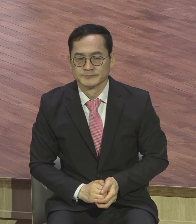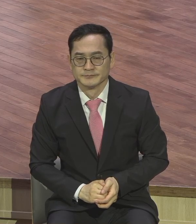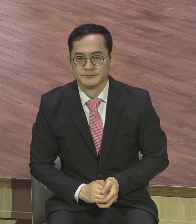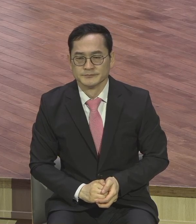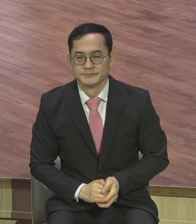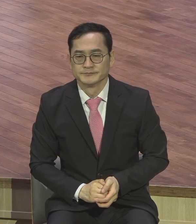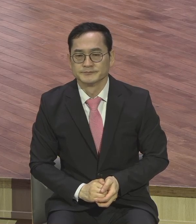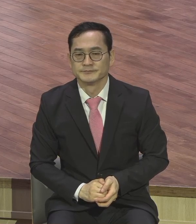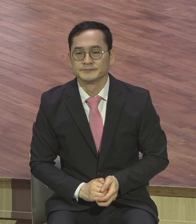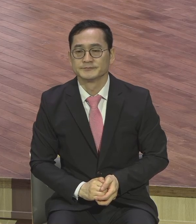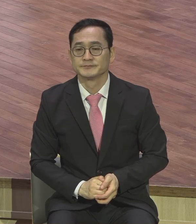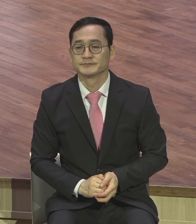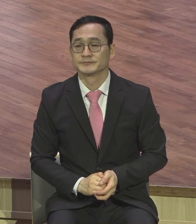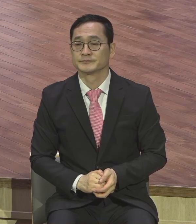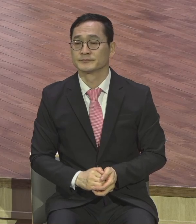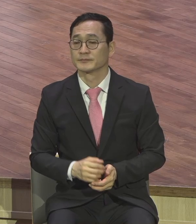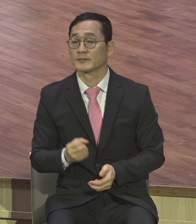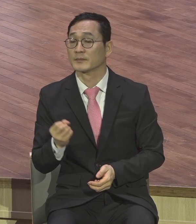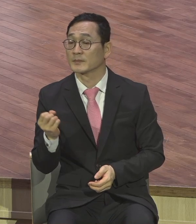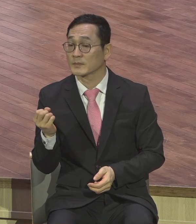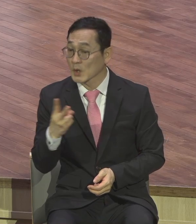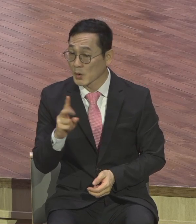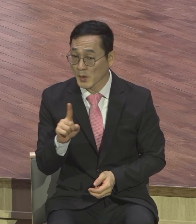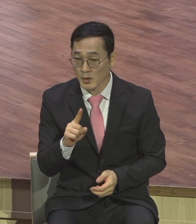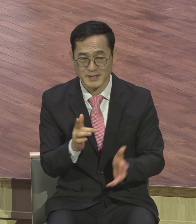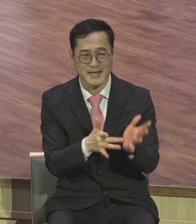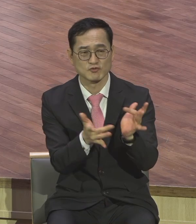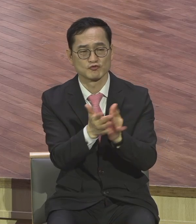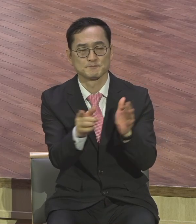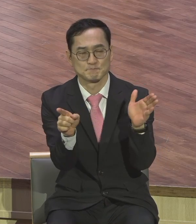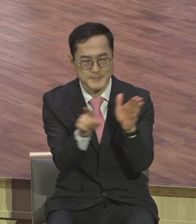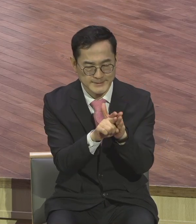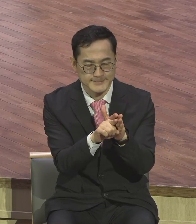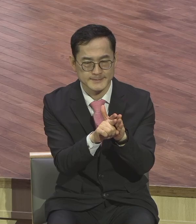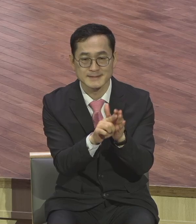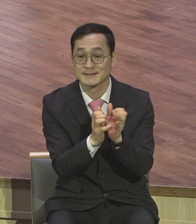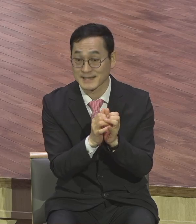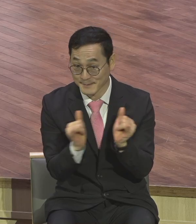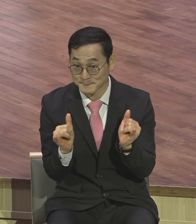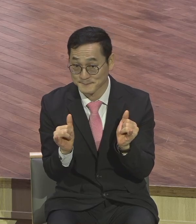심지어 예수를 믿는다고 하면서도 구원에 확신이 없이